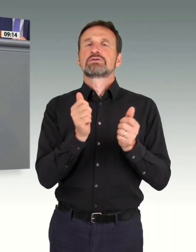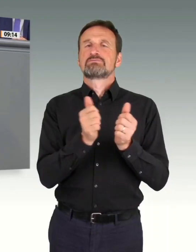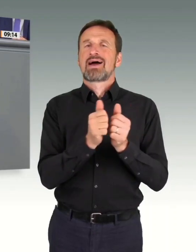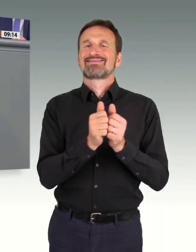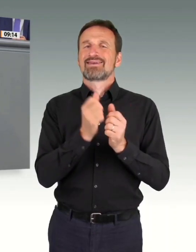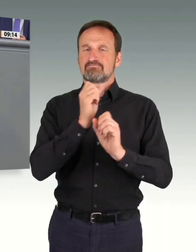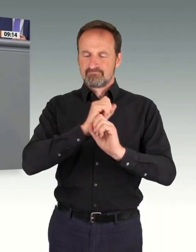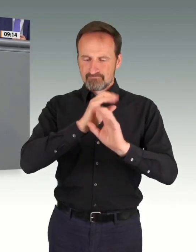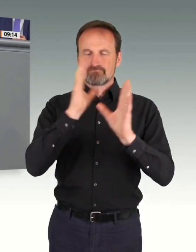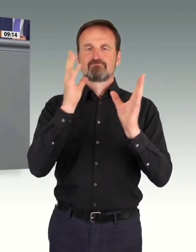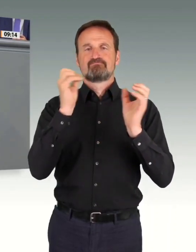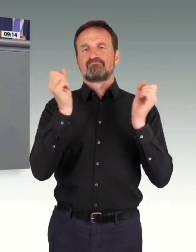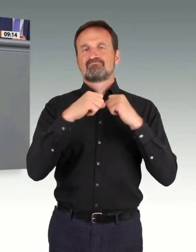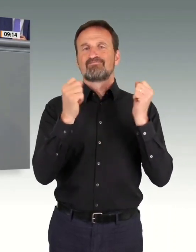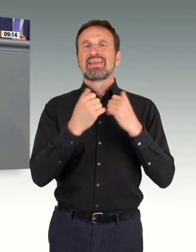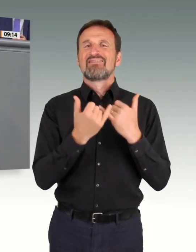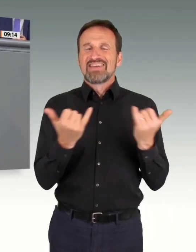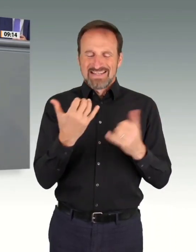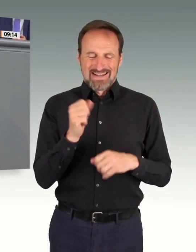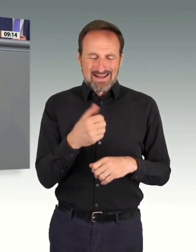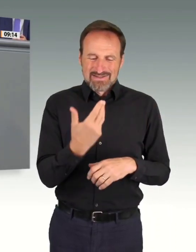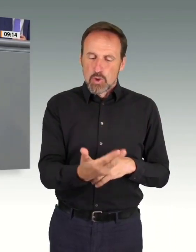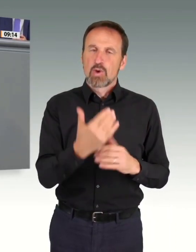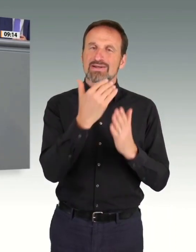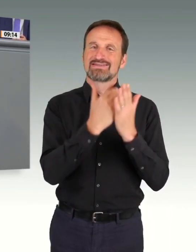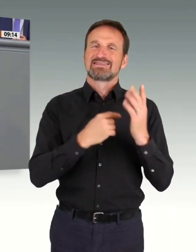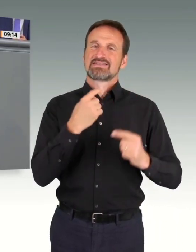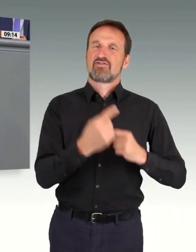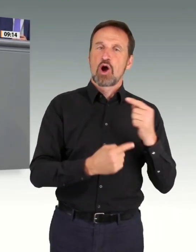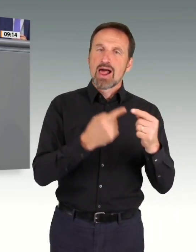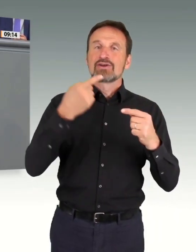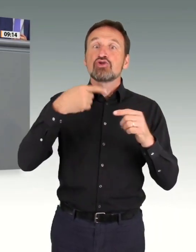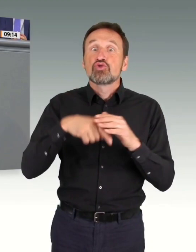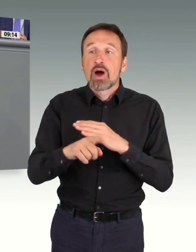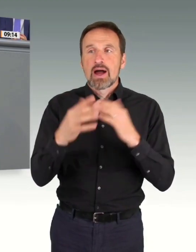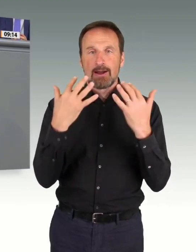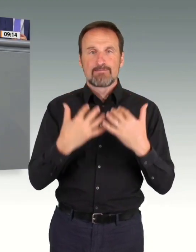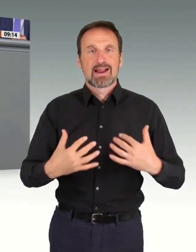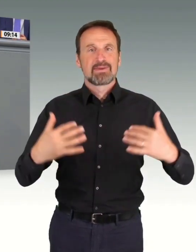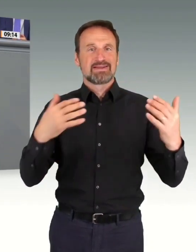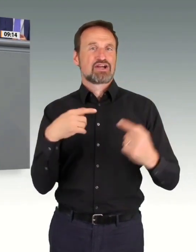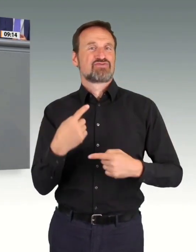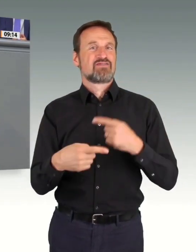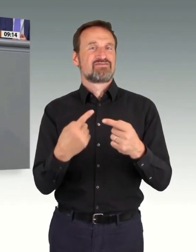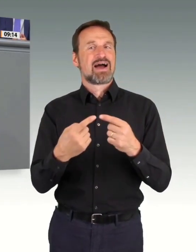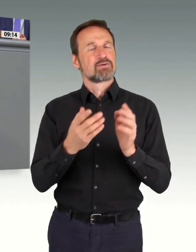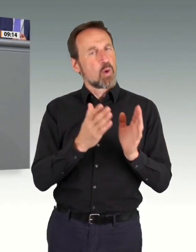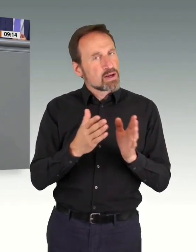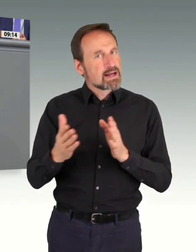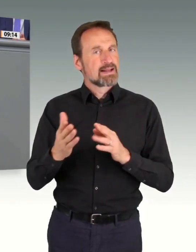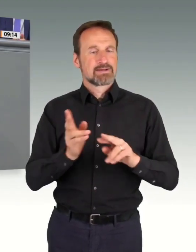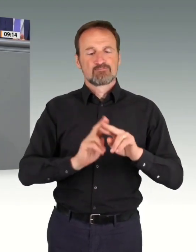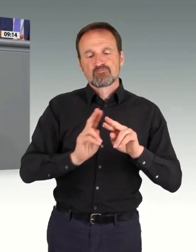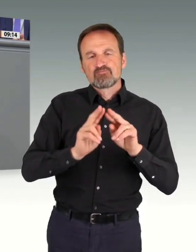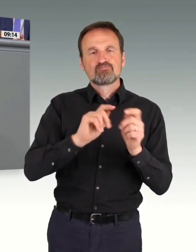Gesetzesvorlage im ordentlichen parlamentarischen Verfahren noch verändert werden soll, ja, dann ist es doch gut, dass Sie auch das einmal zur